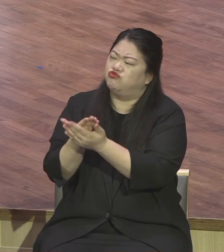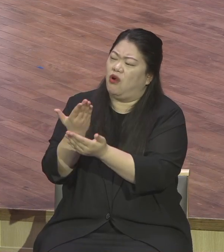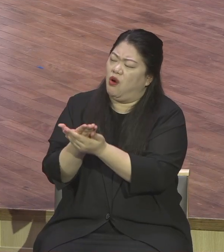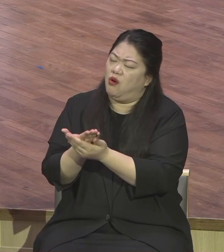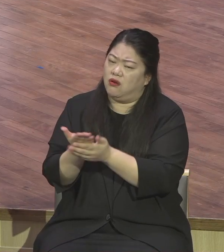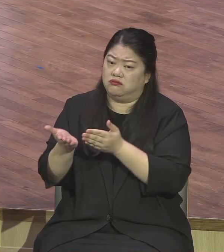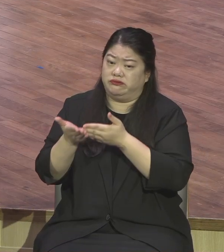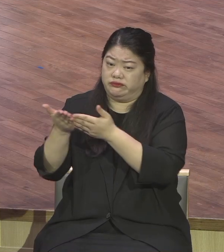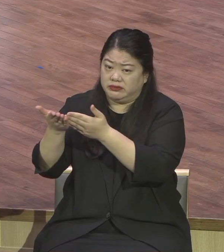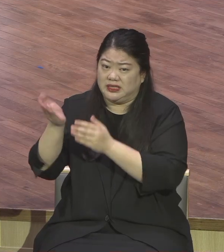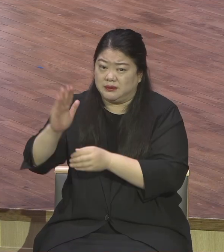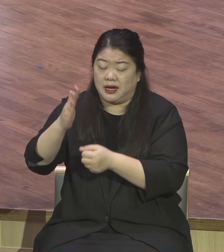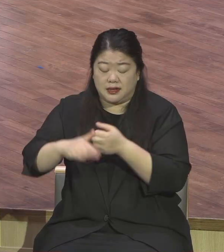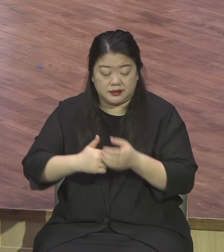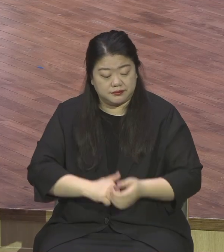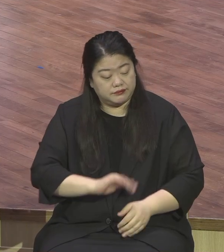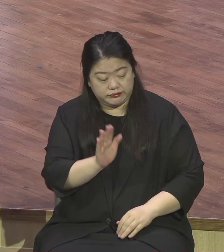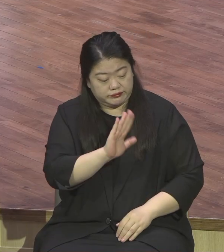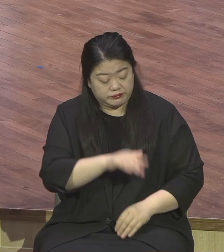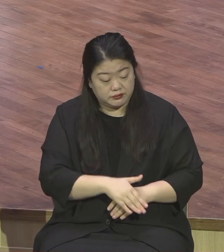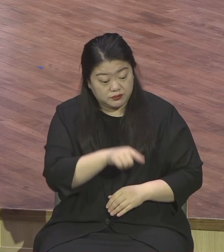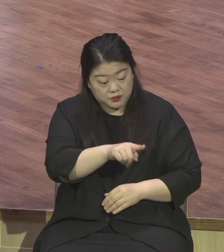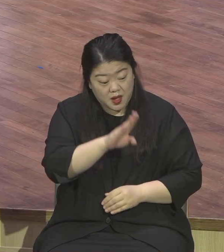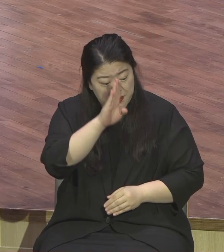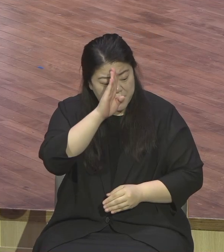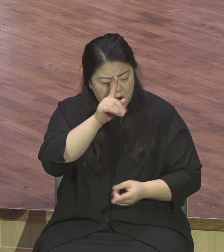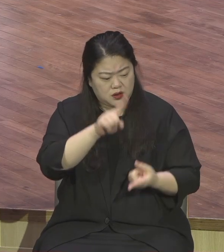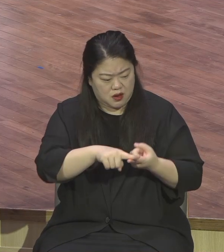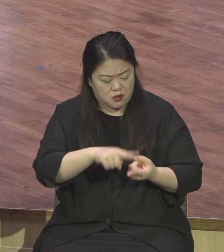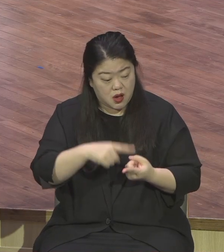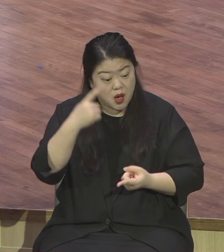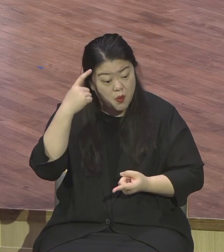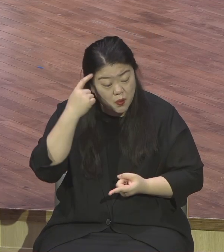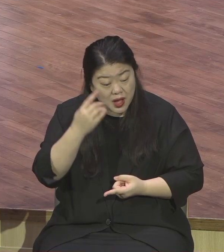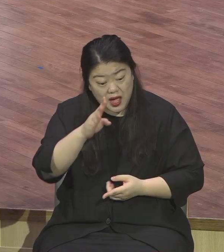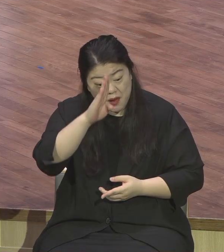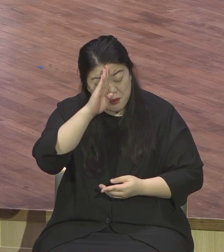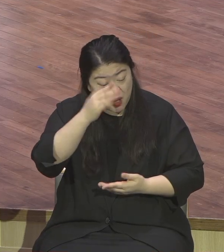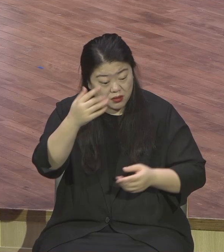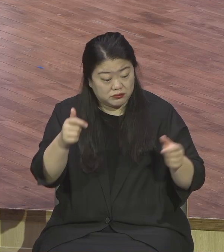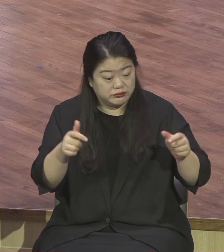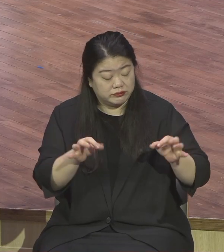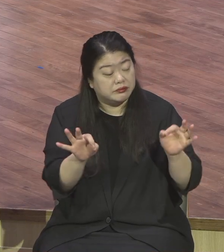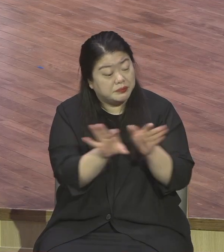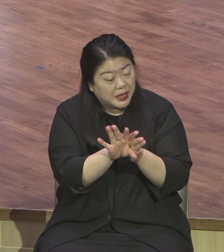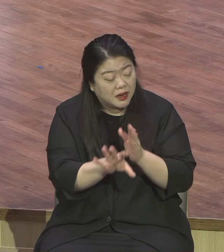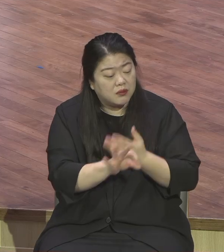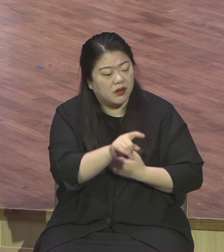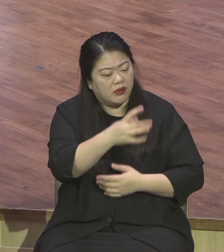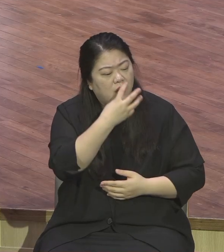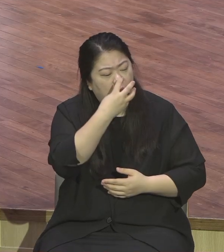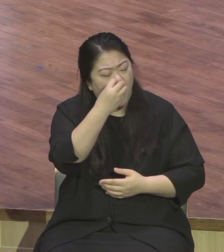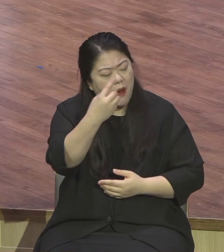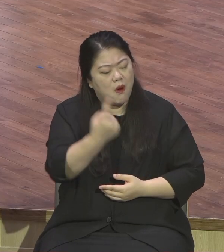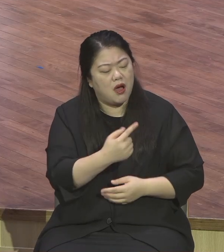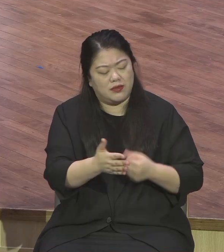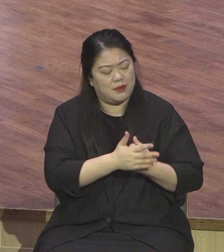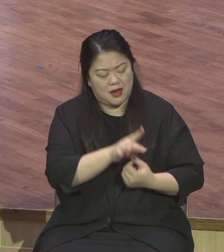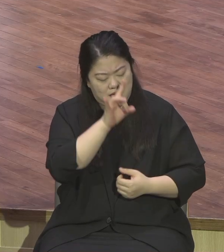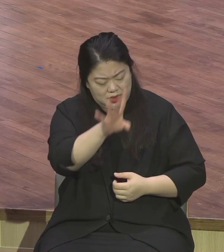영적으로 무장하는 기회입니다 그게 나를 겸손케 나를 돌아보게 하는 기회예요 영적 싸움을 싸우는